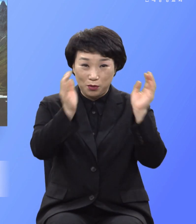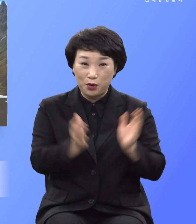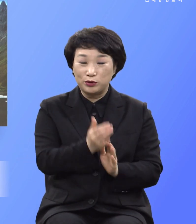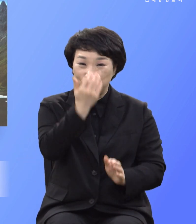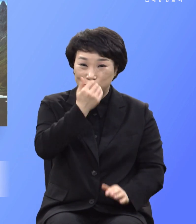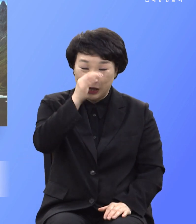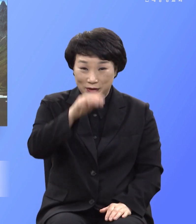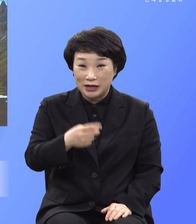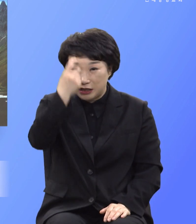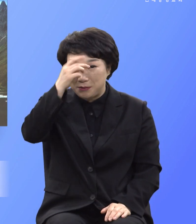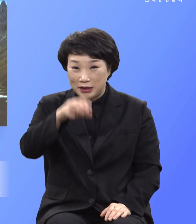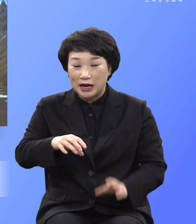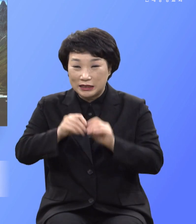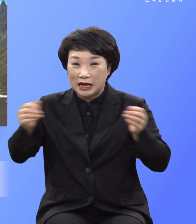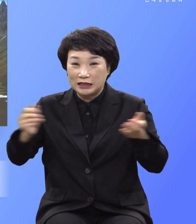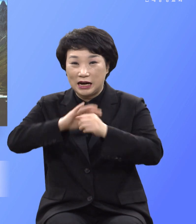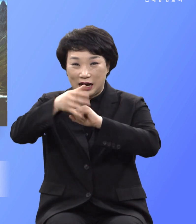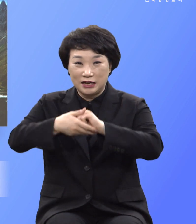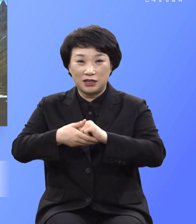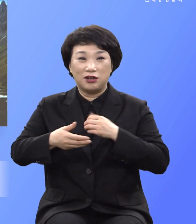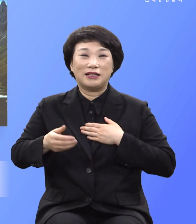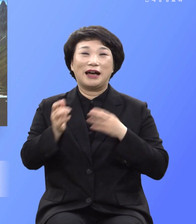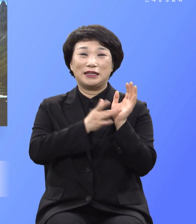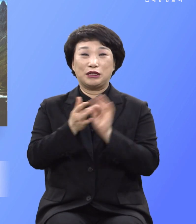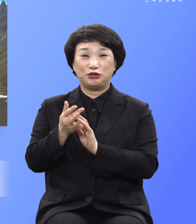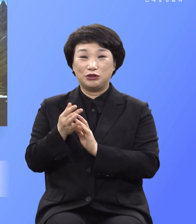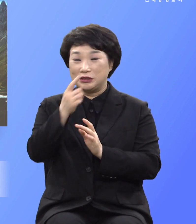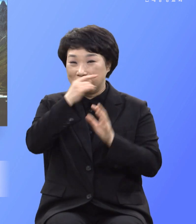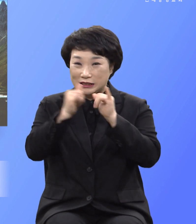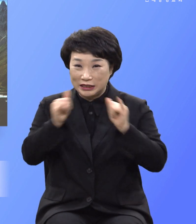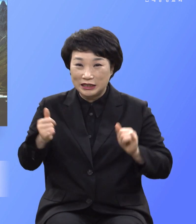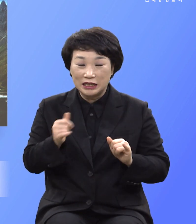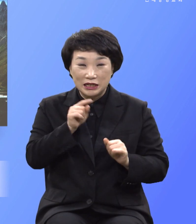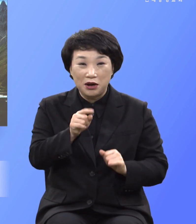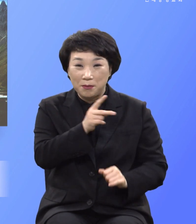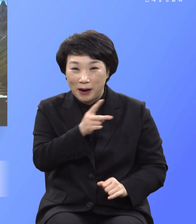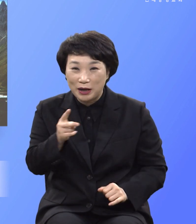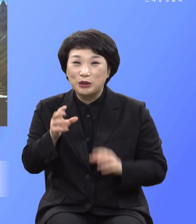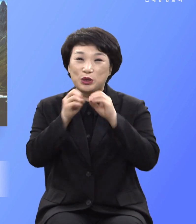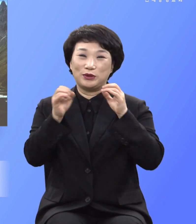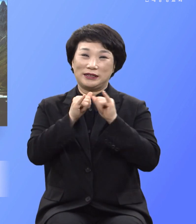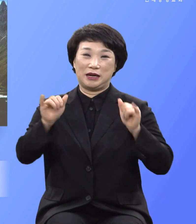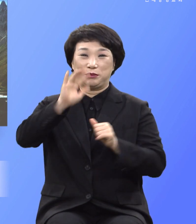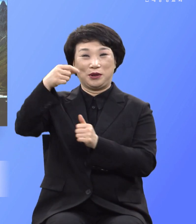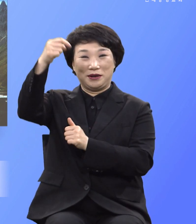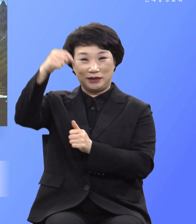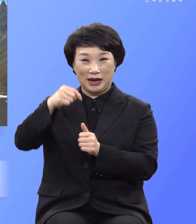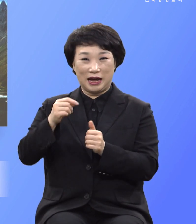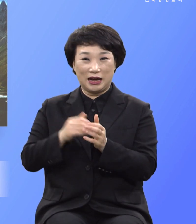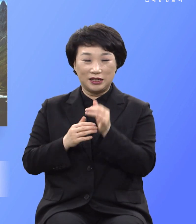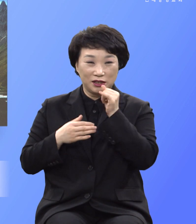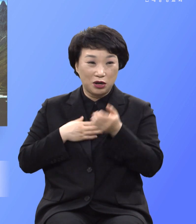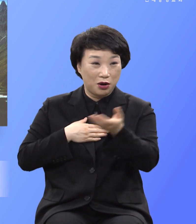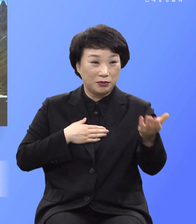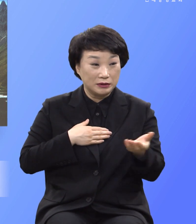사마리아와 땅 끝까지 이르러 예정인 바로 전도자가 되라고 말했으니 이 땅에 불신자가